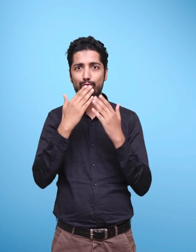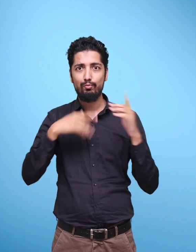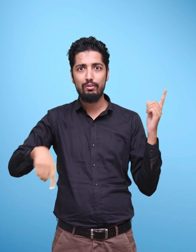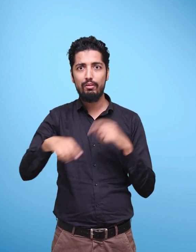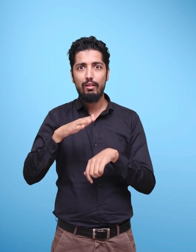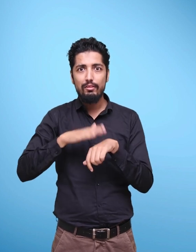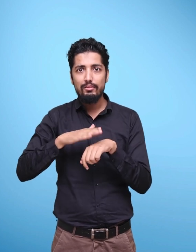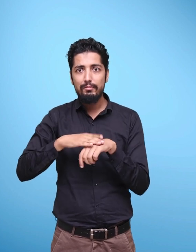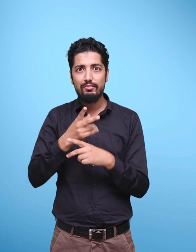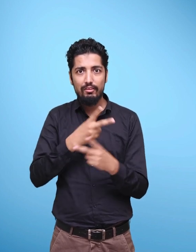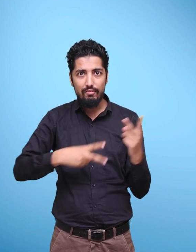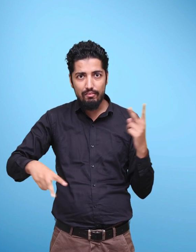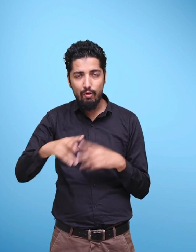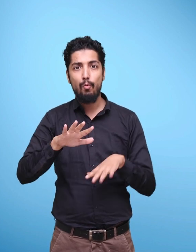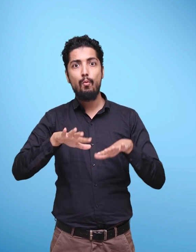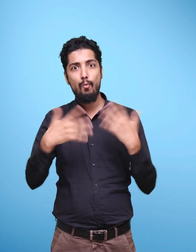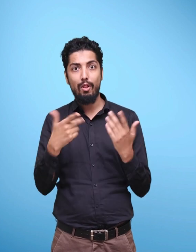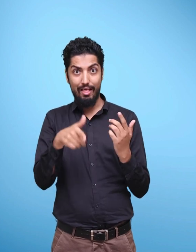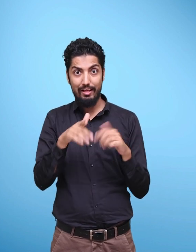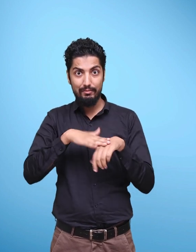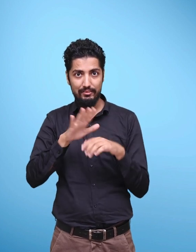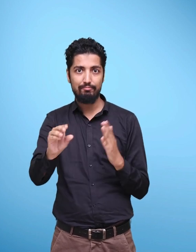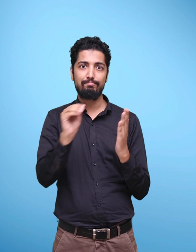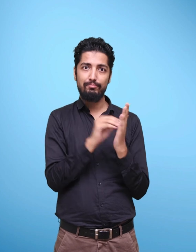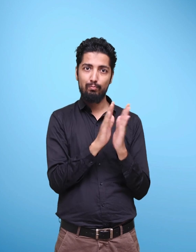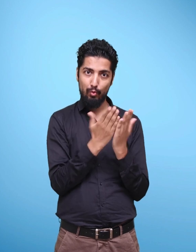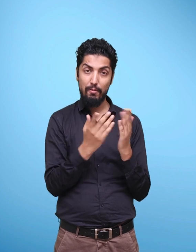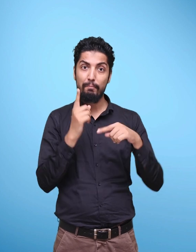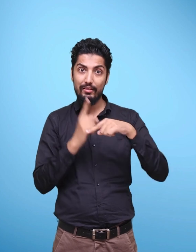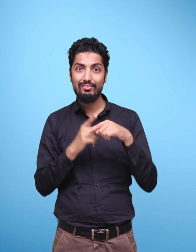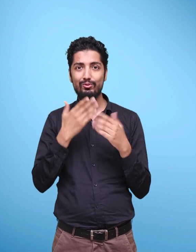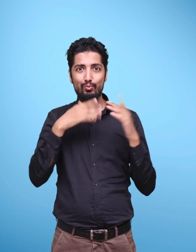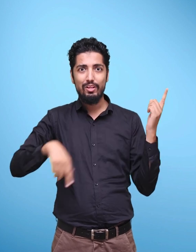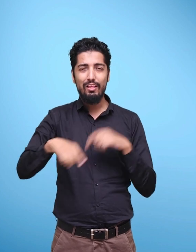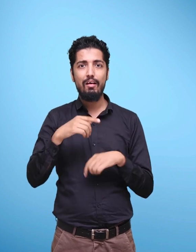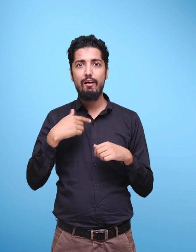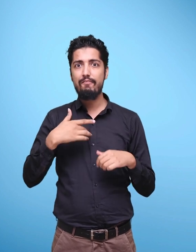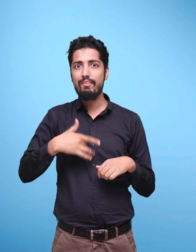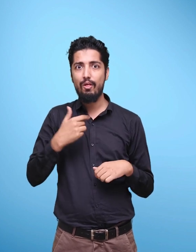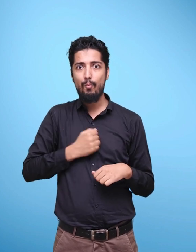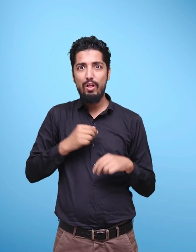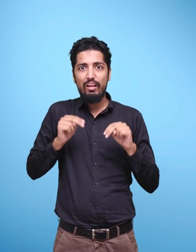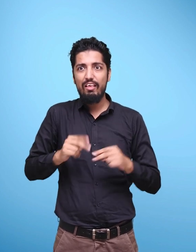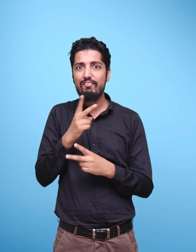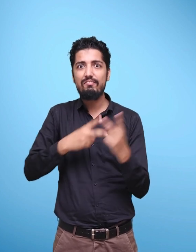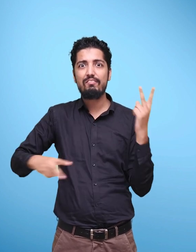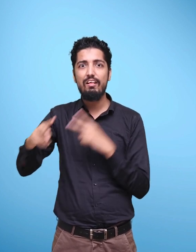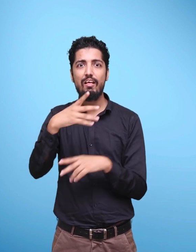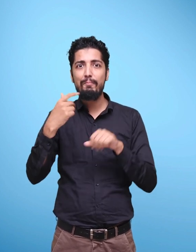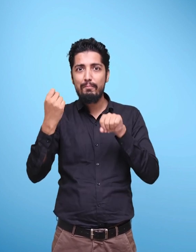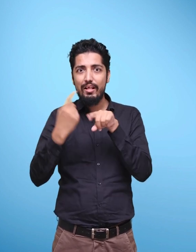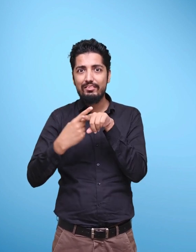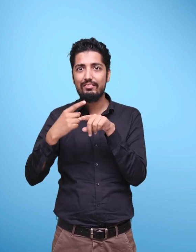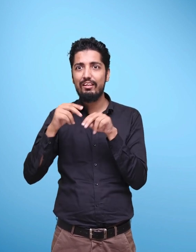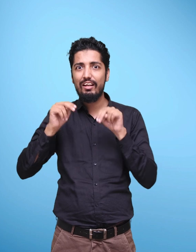drawn from the experiences of children and is suitable for their developmental needs, as it provides